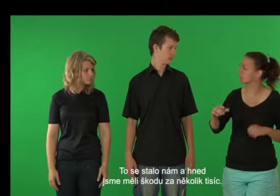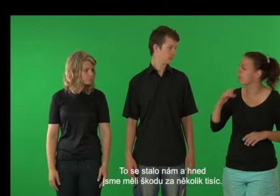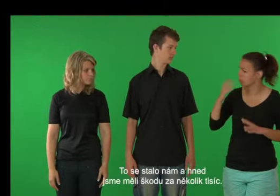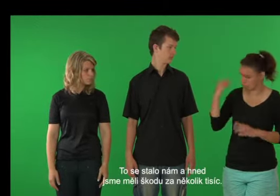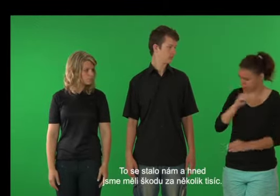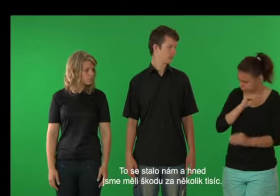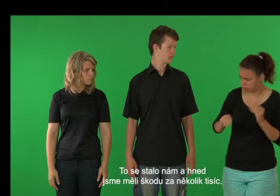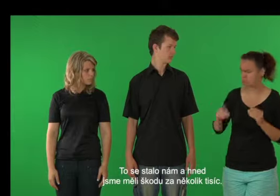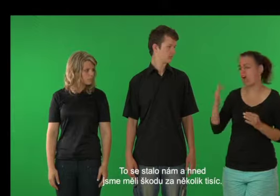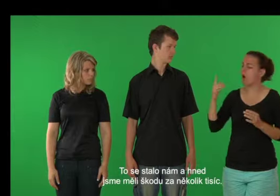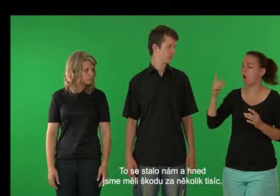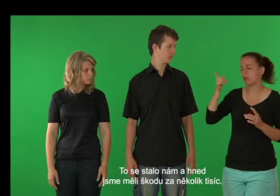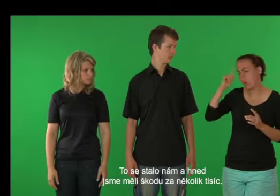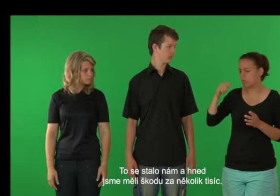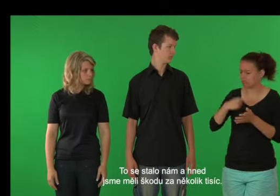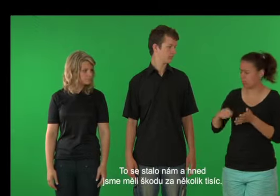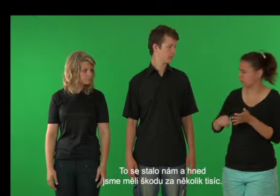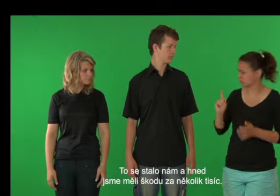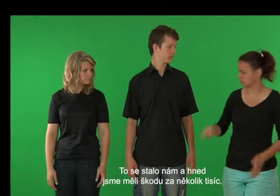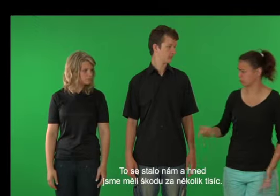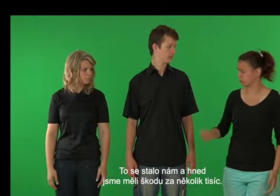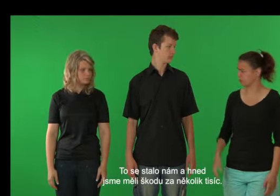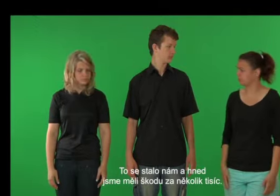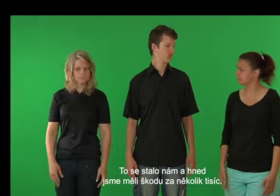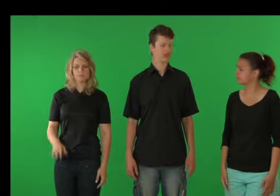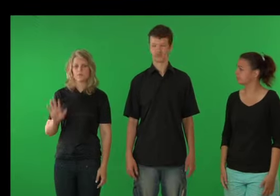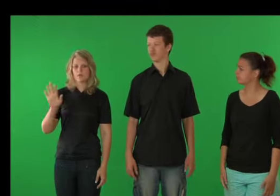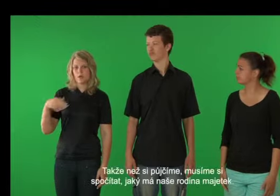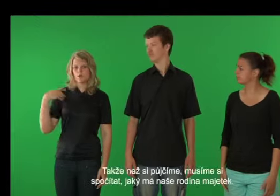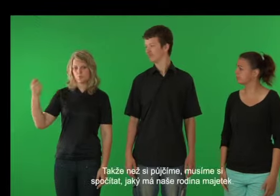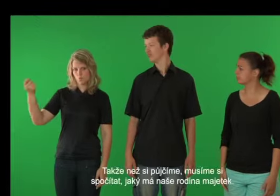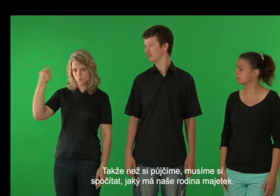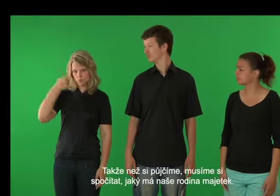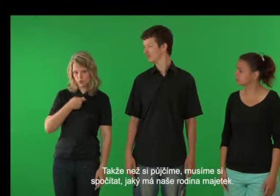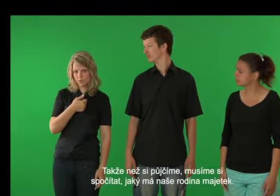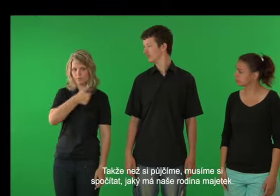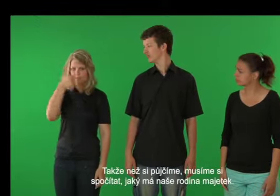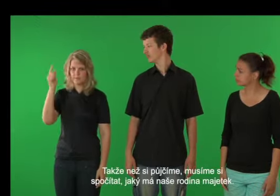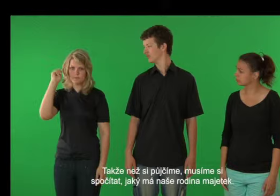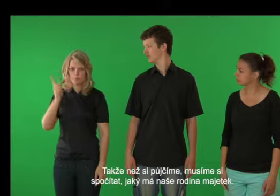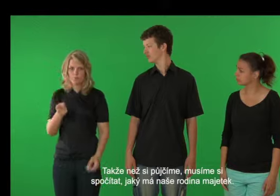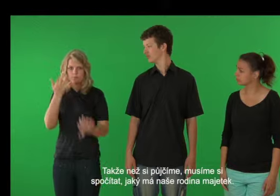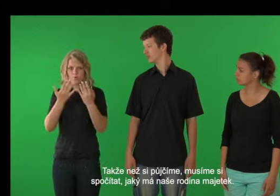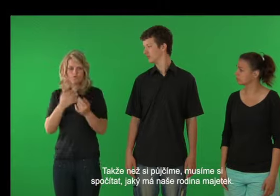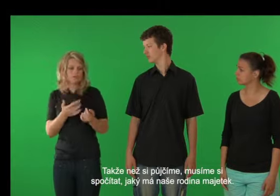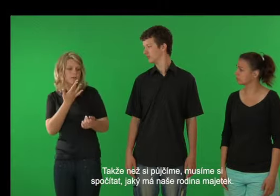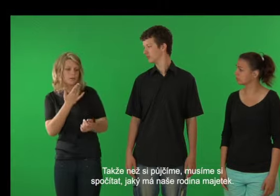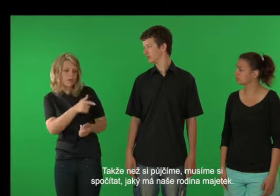To se stalo nám a hned jsme měli škodu za několik tisíc. Takže než si půjčíme, musíme si spočítat,